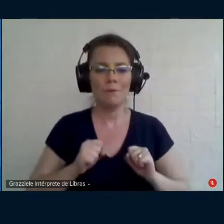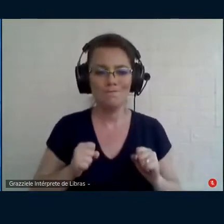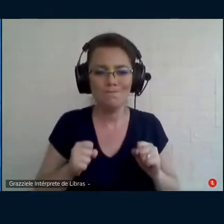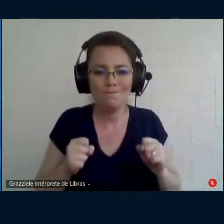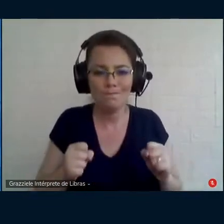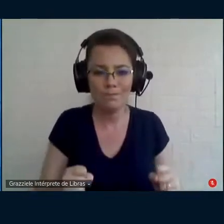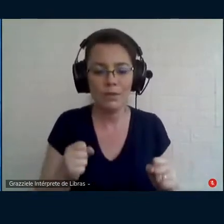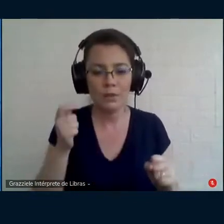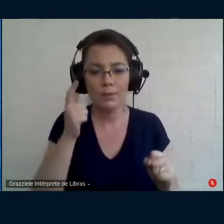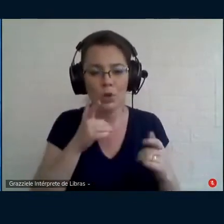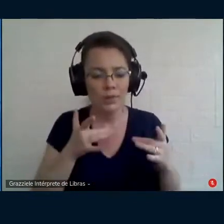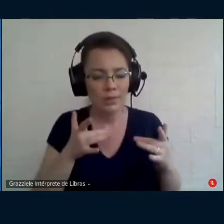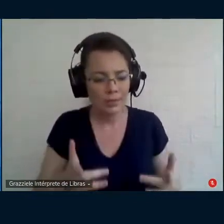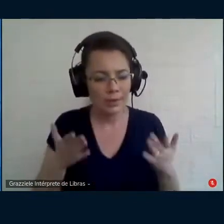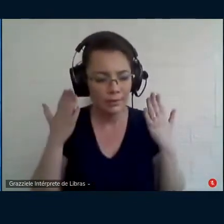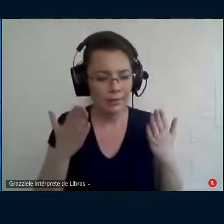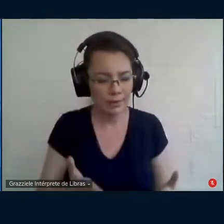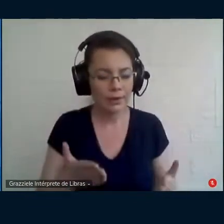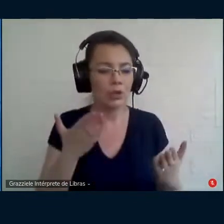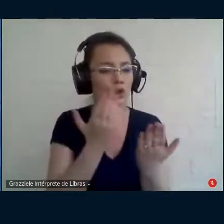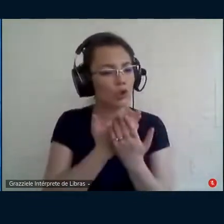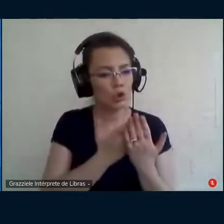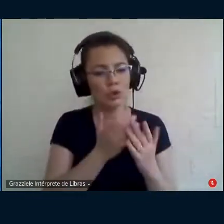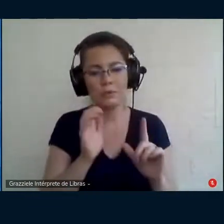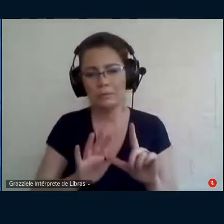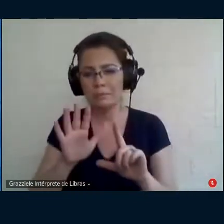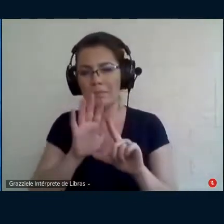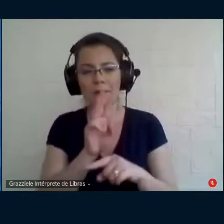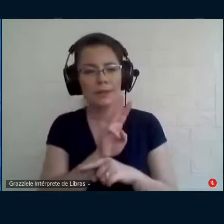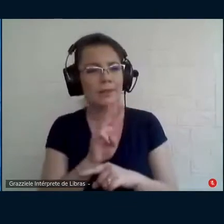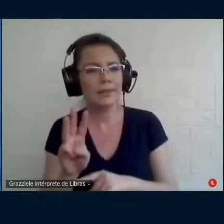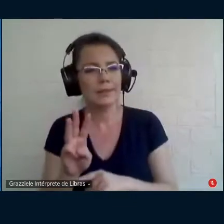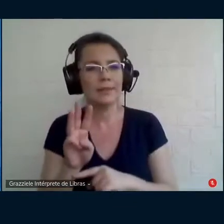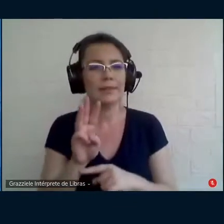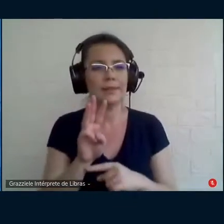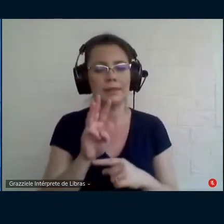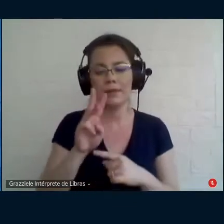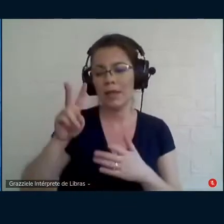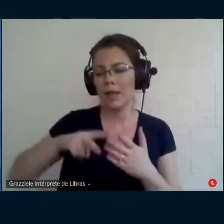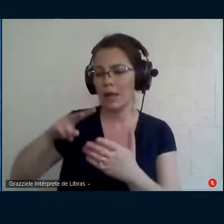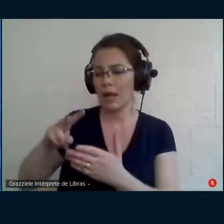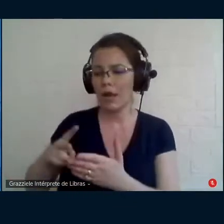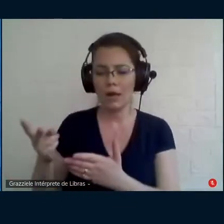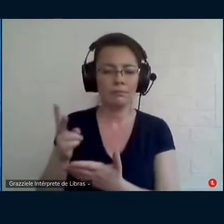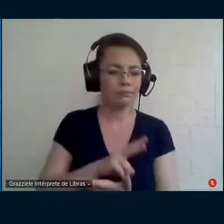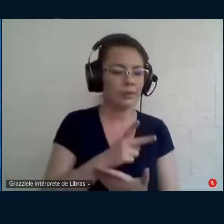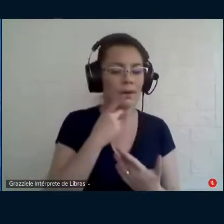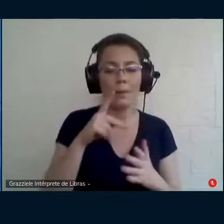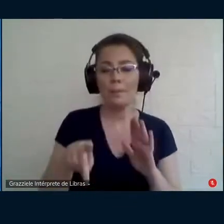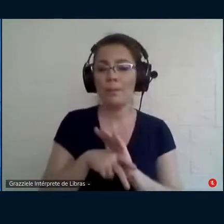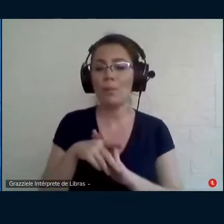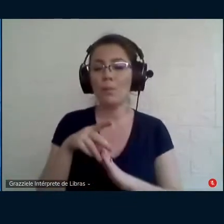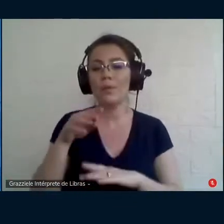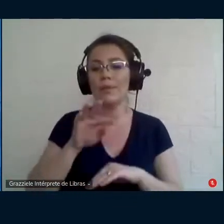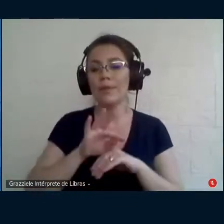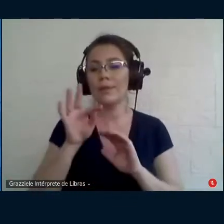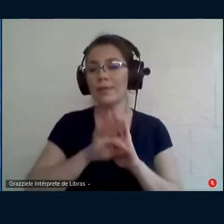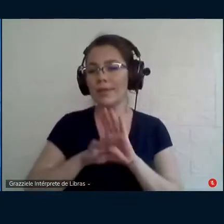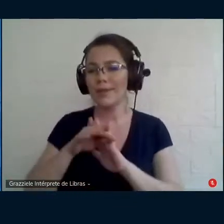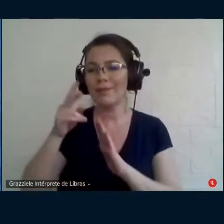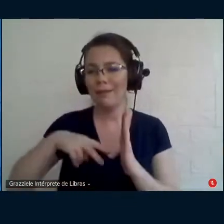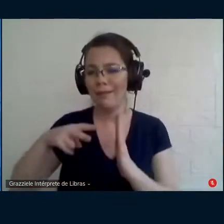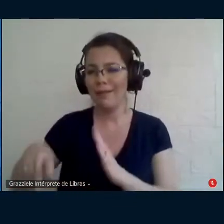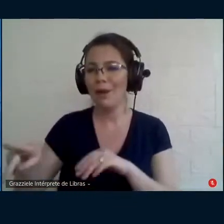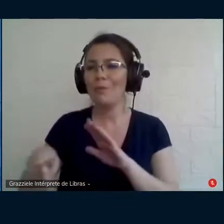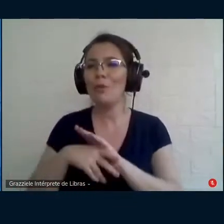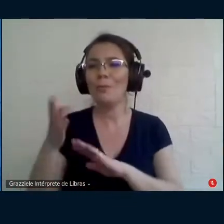pesquisa, nos textos, nas plataformas, nos sites, a releitura dos seus textos de mestrado, a busca que você faz